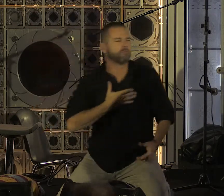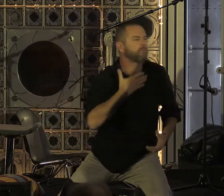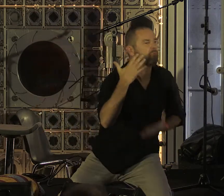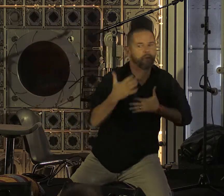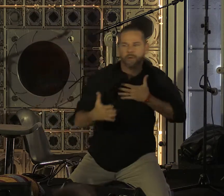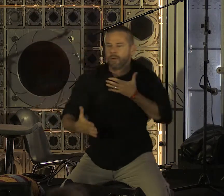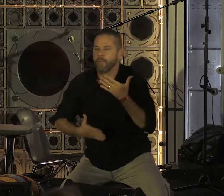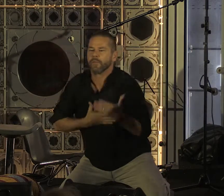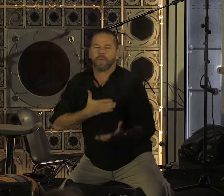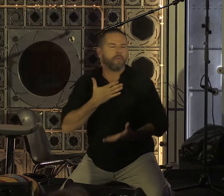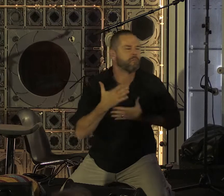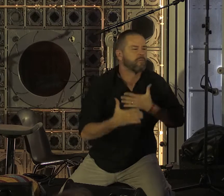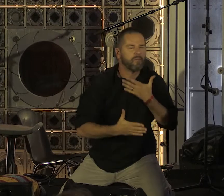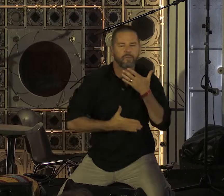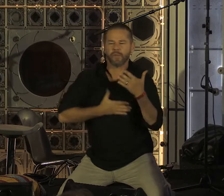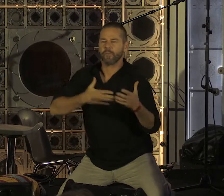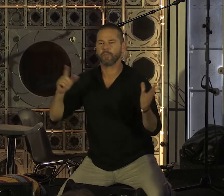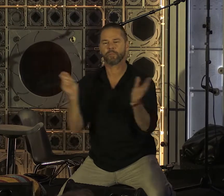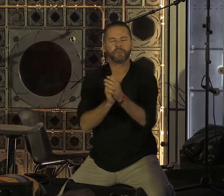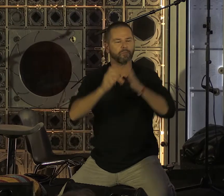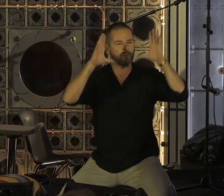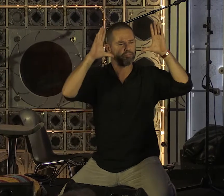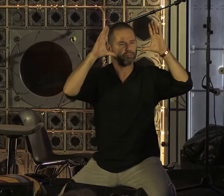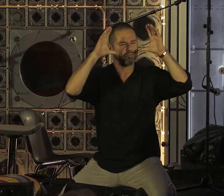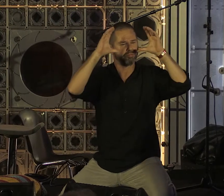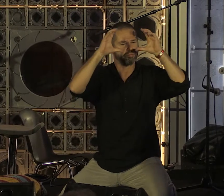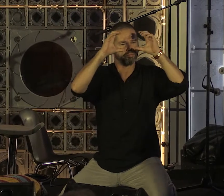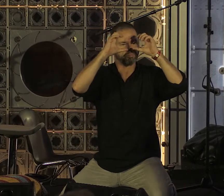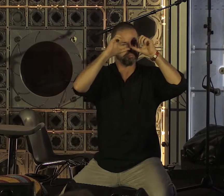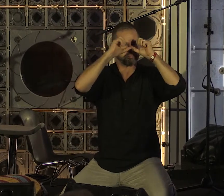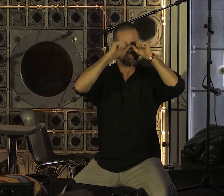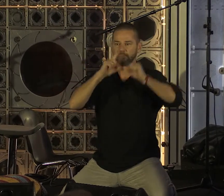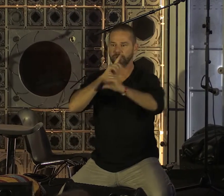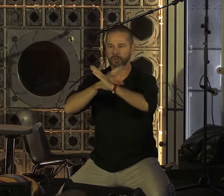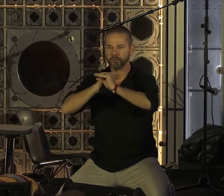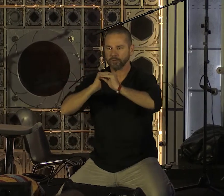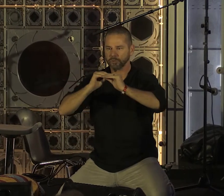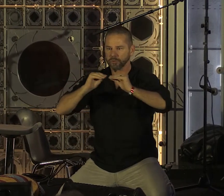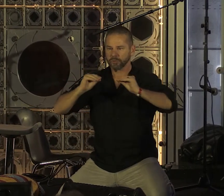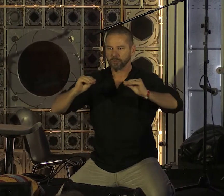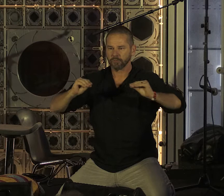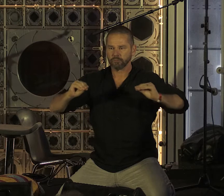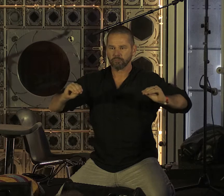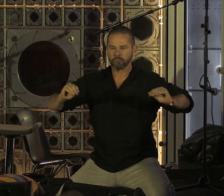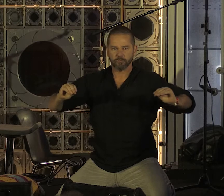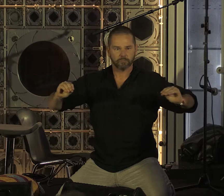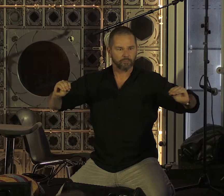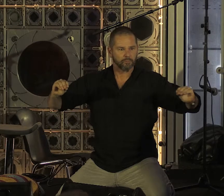Quand vient l'aveuglement, la perturbation du silence se doit être haut dans les collines